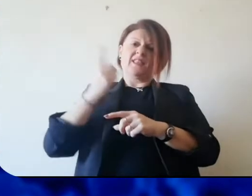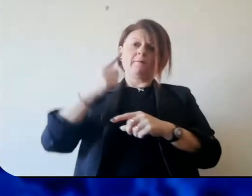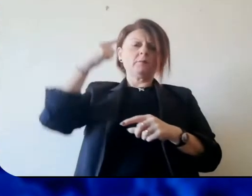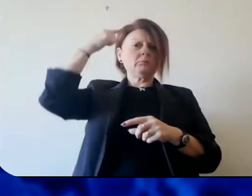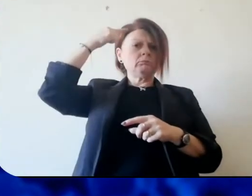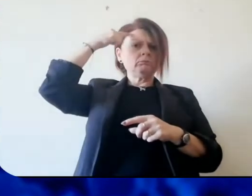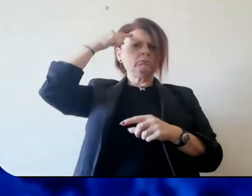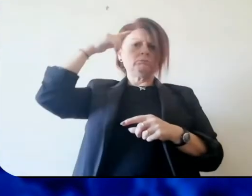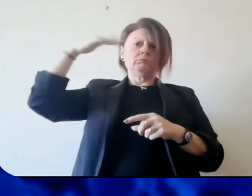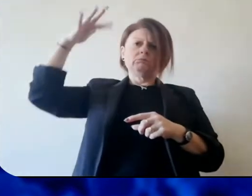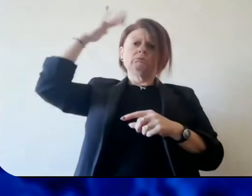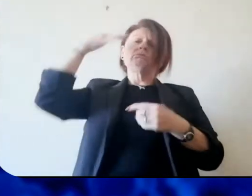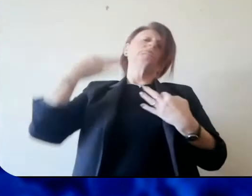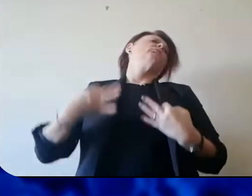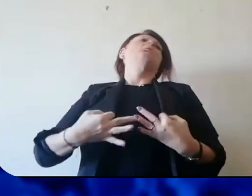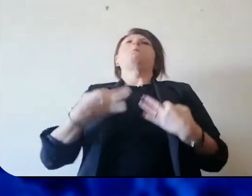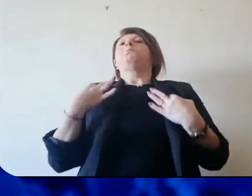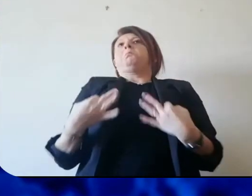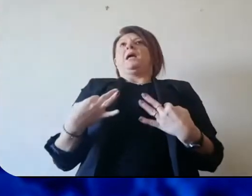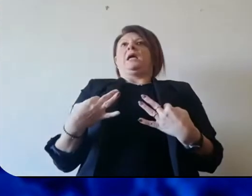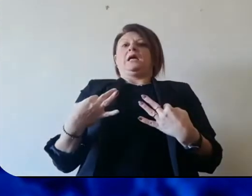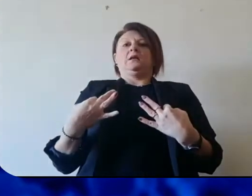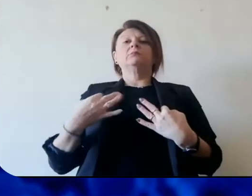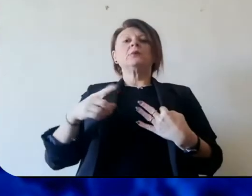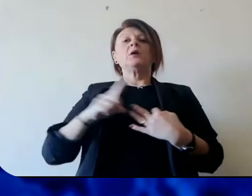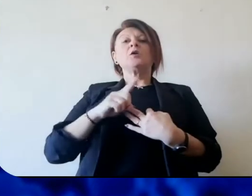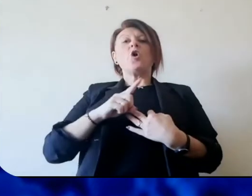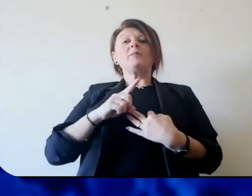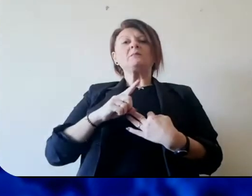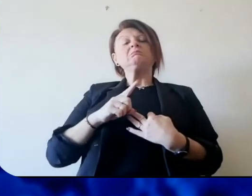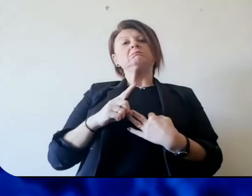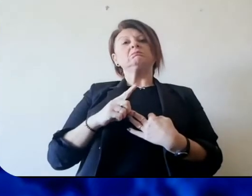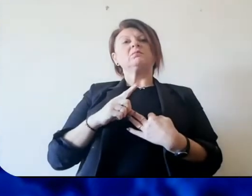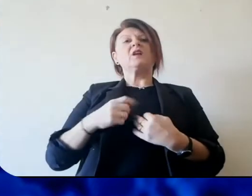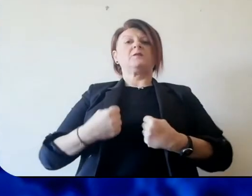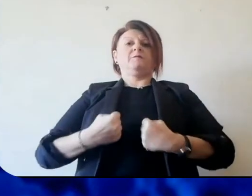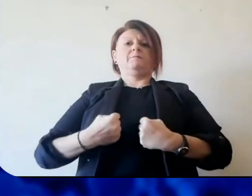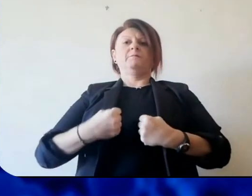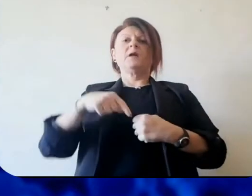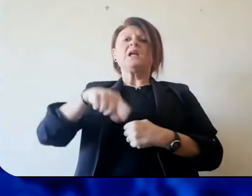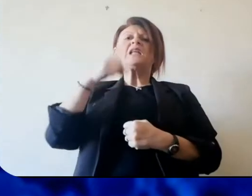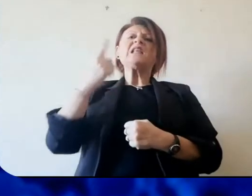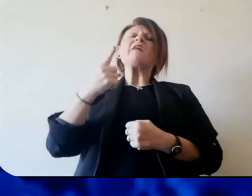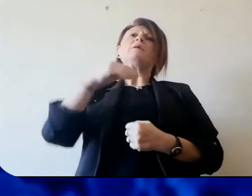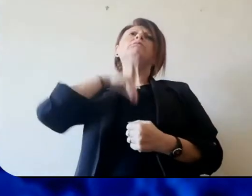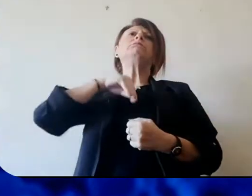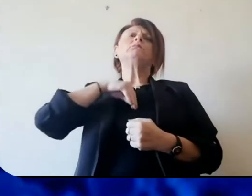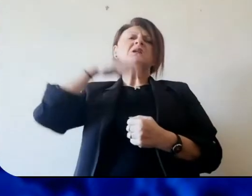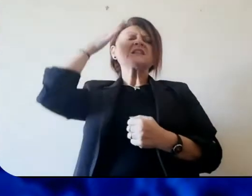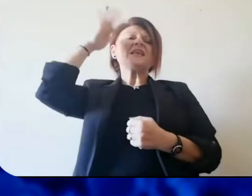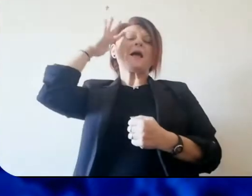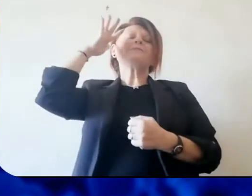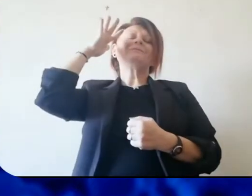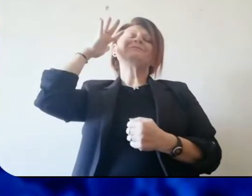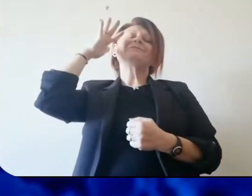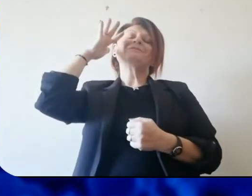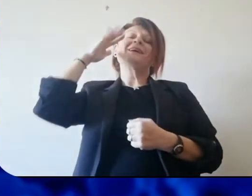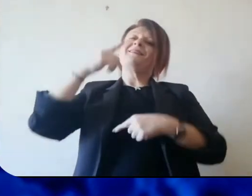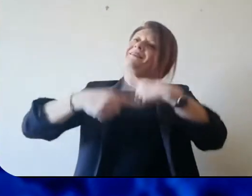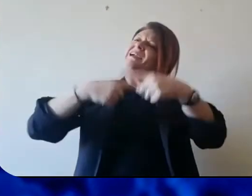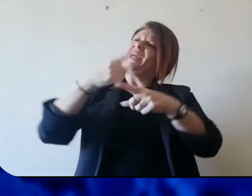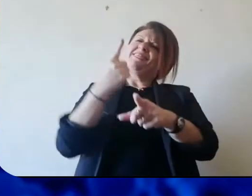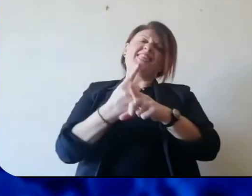Noi dobbiamo con lucidità, con sangue freddo, attraversare questo momento con la